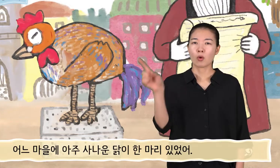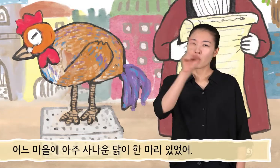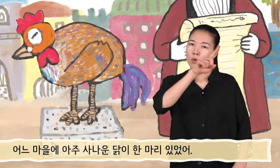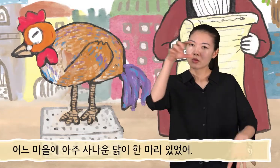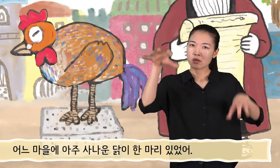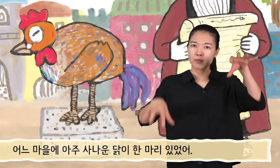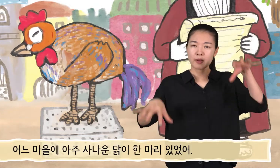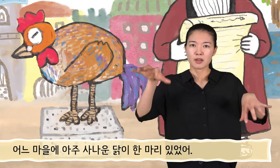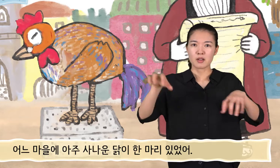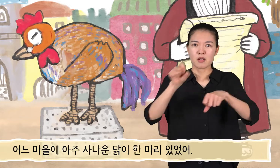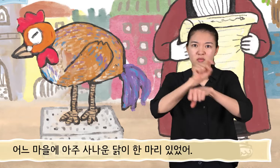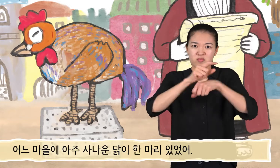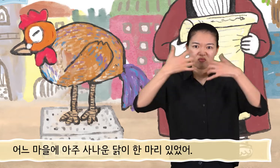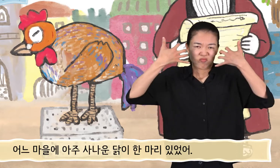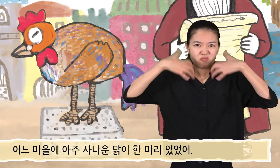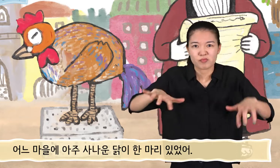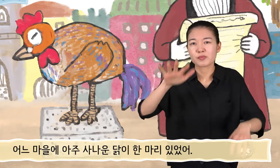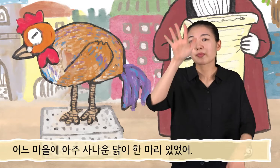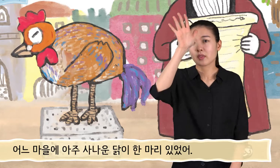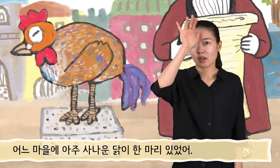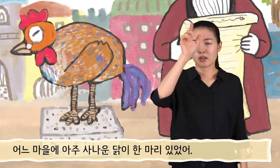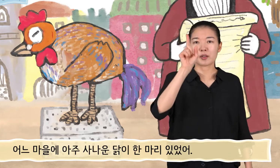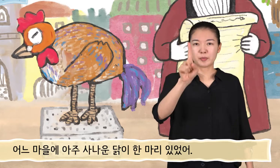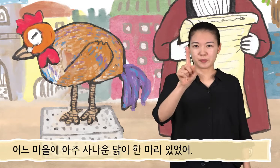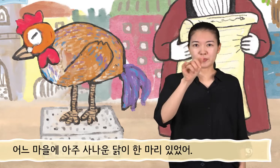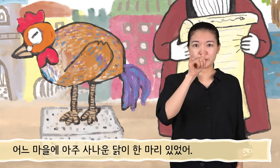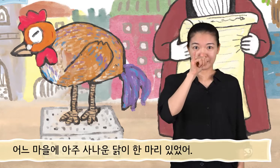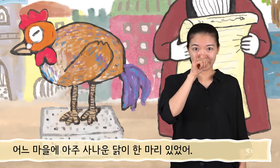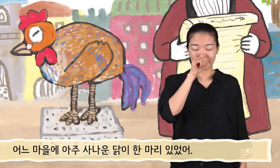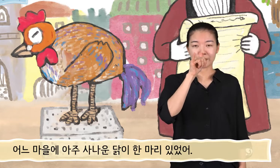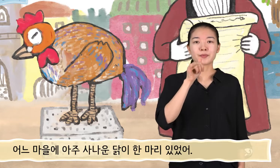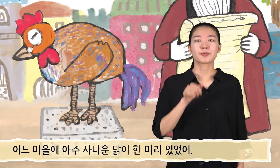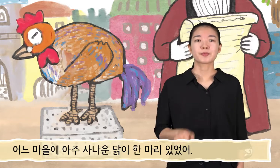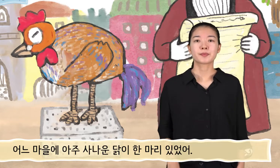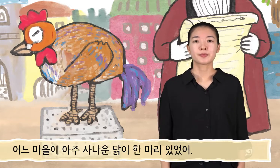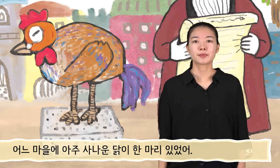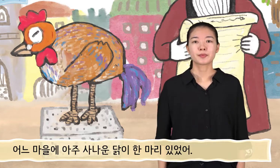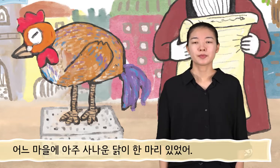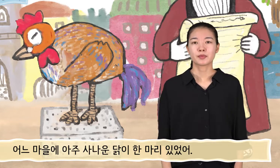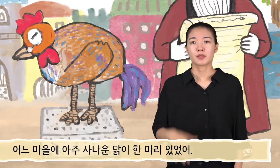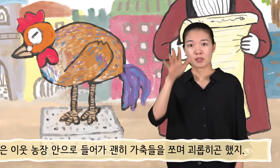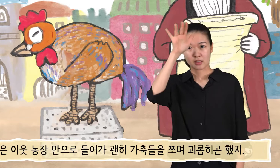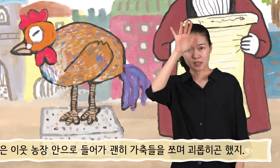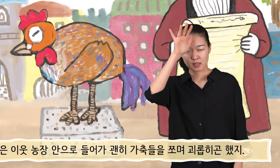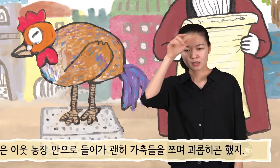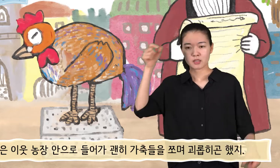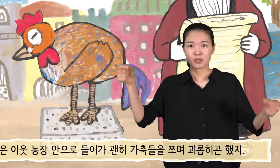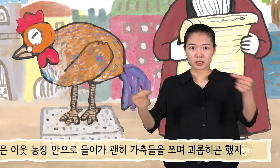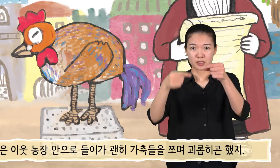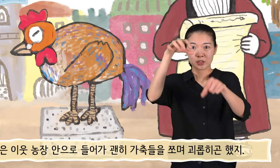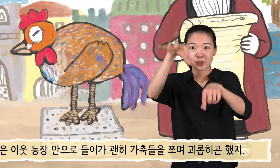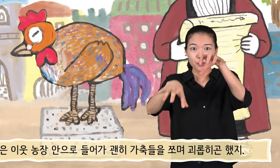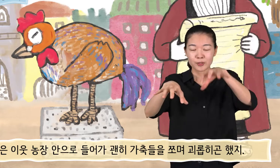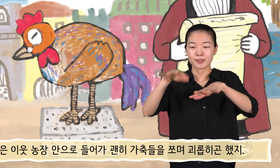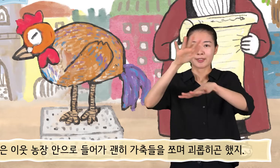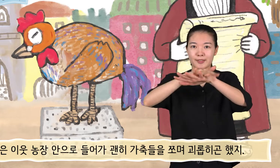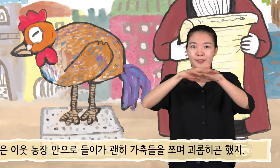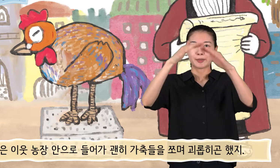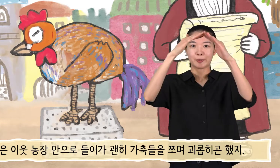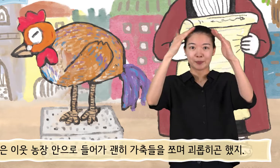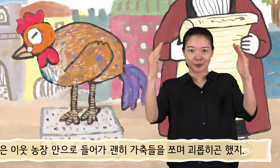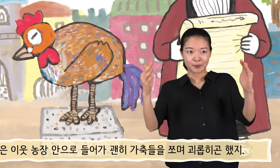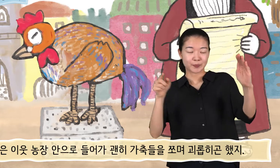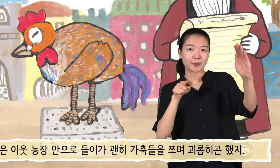어느 마을에 아주 사나운 닭이 한 마리 있었어. 사나운 닭은